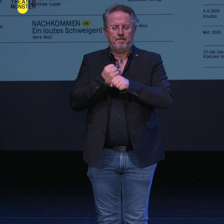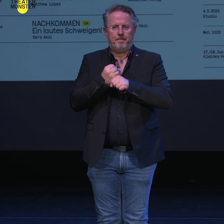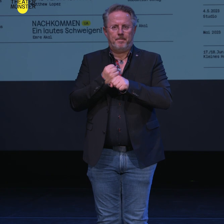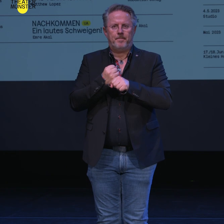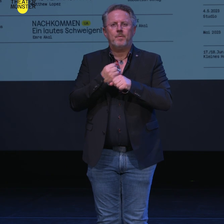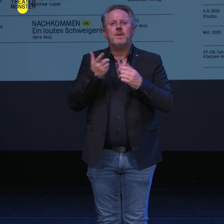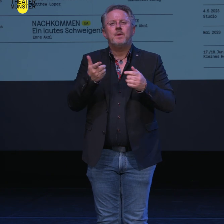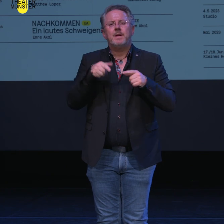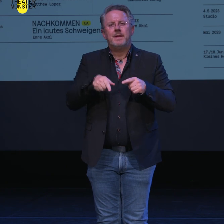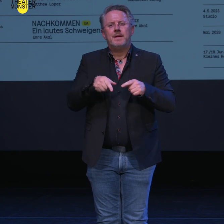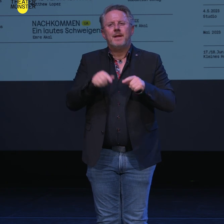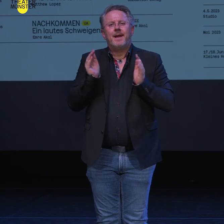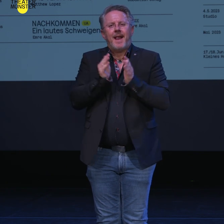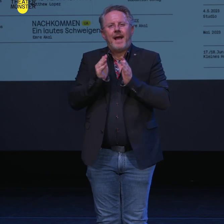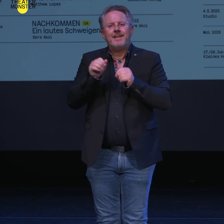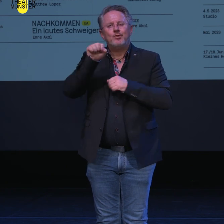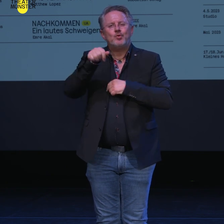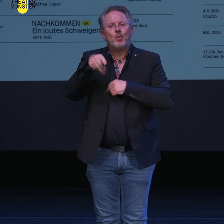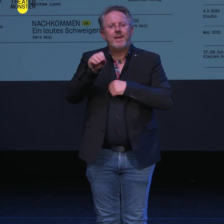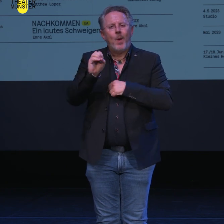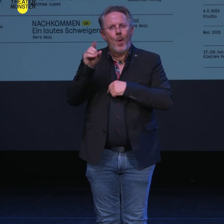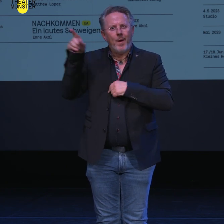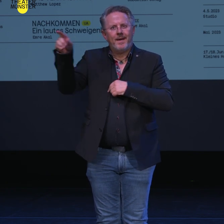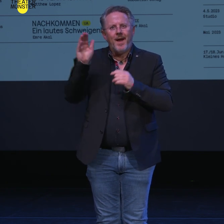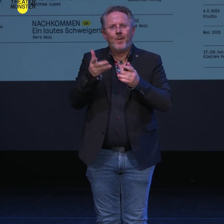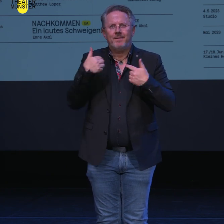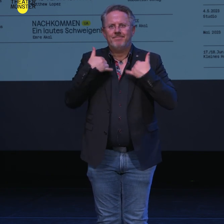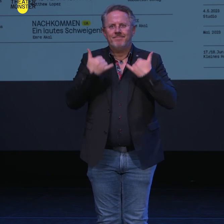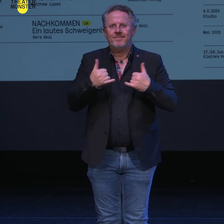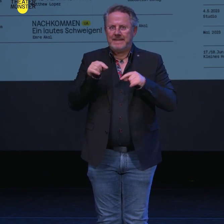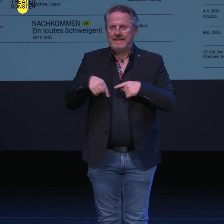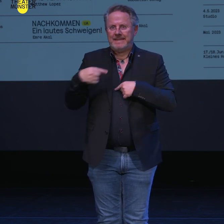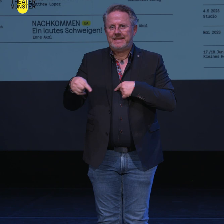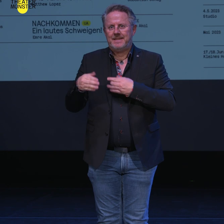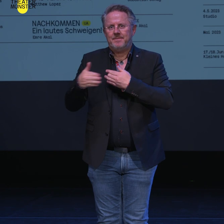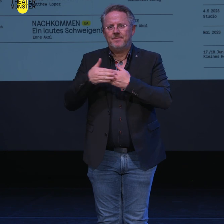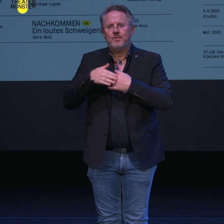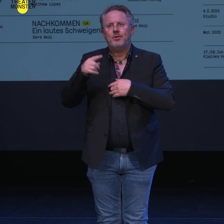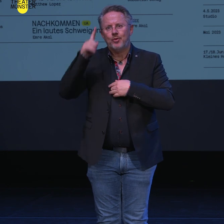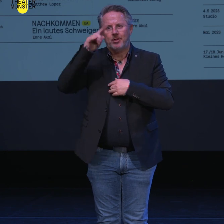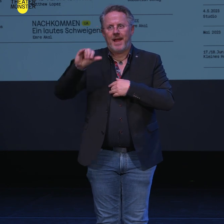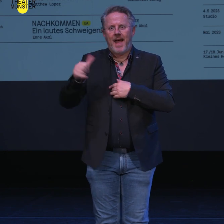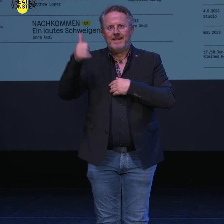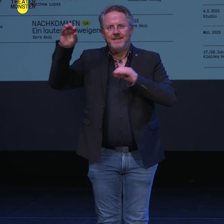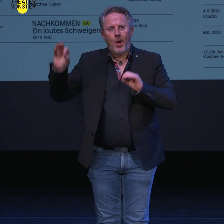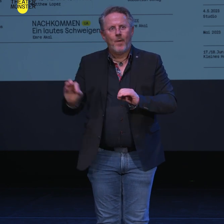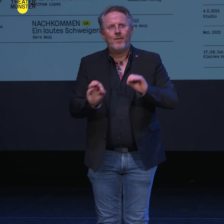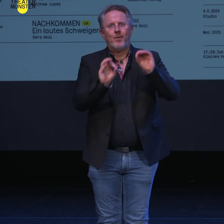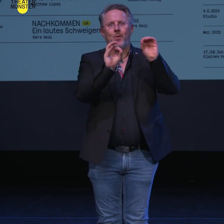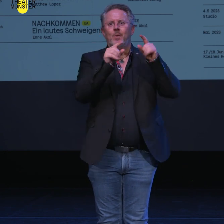Im Studio unserer kleinsten Spielstätte werden wir kurzer Zeit später darauf die deutsche Ersterführung des